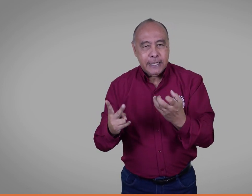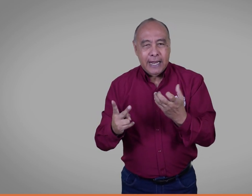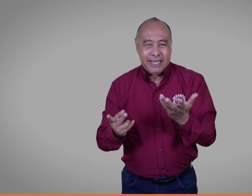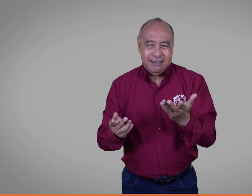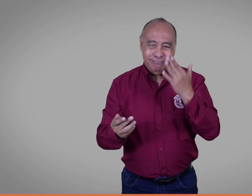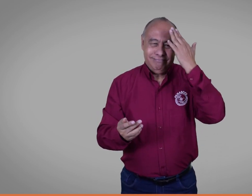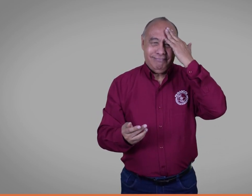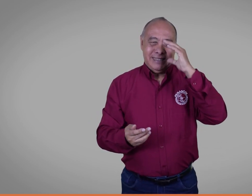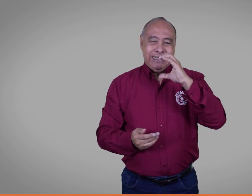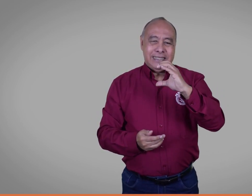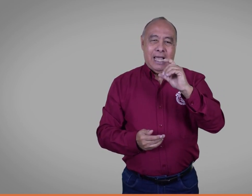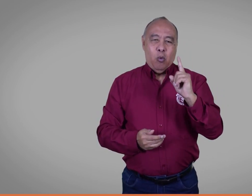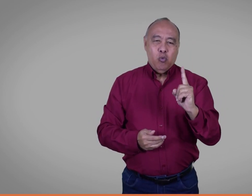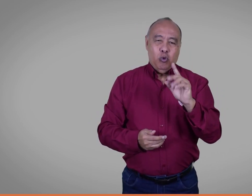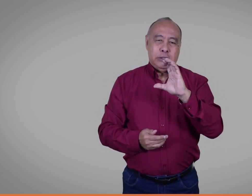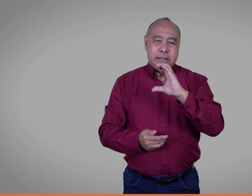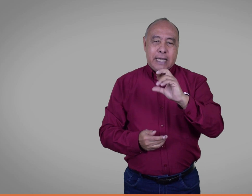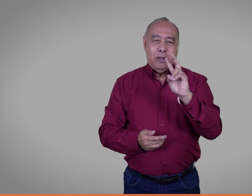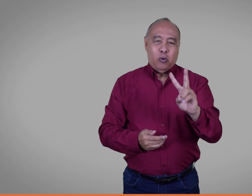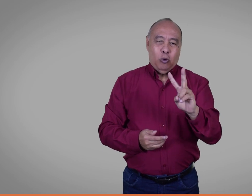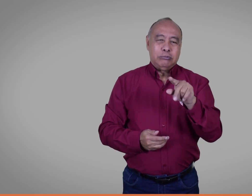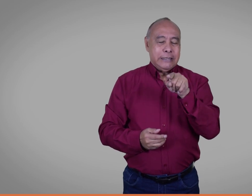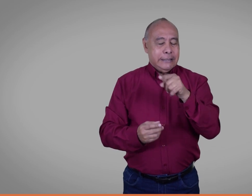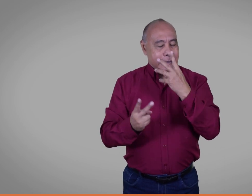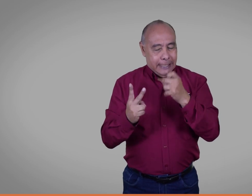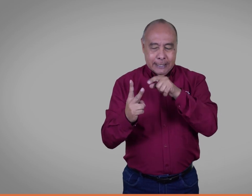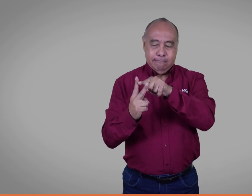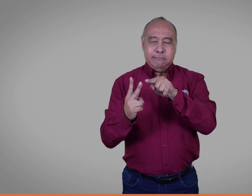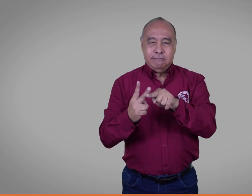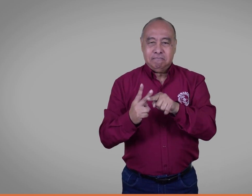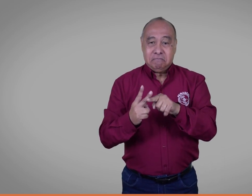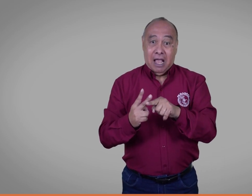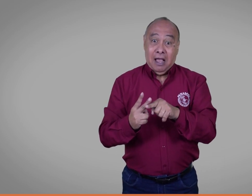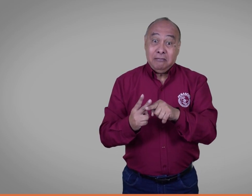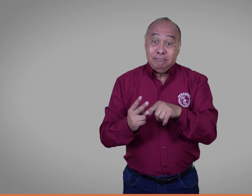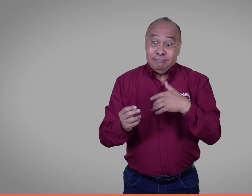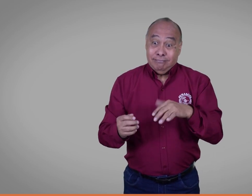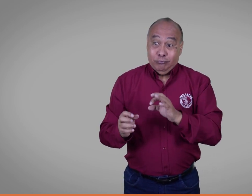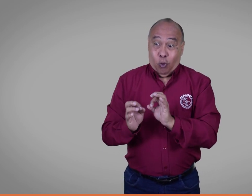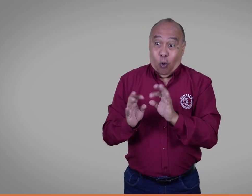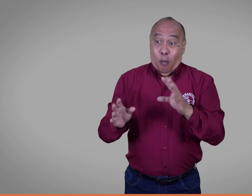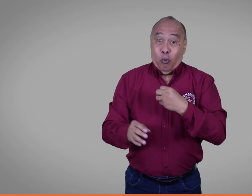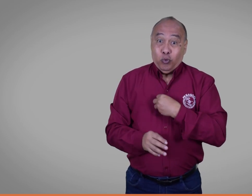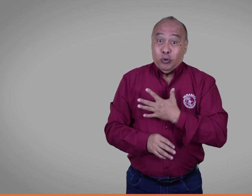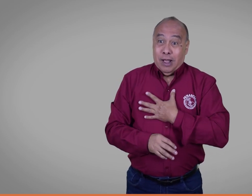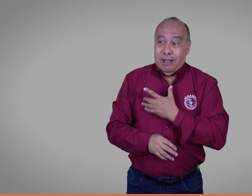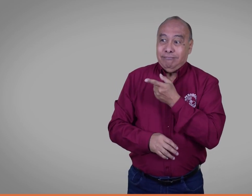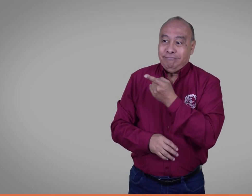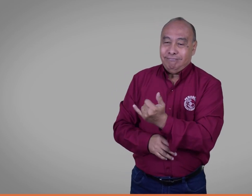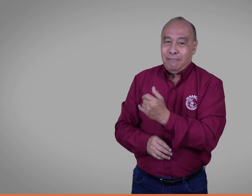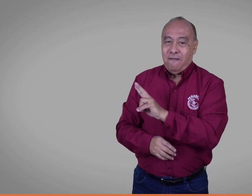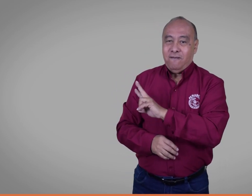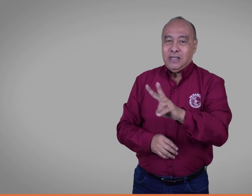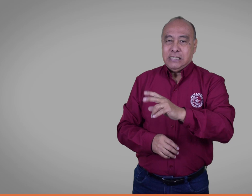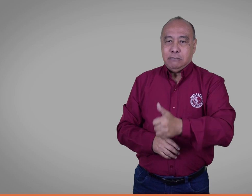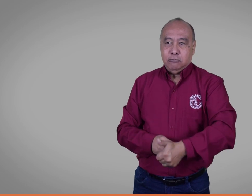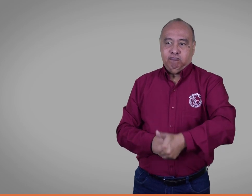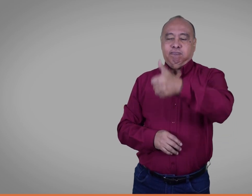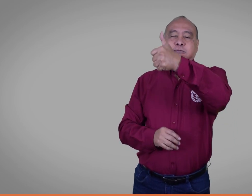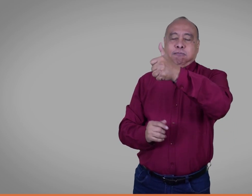ajuste requerido en relación a las licencias C1 y C2. Es una gran oportunidad tener encuentros con